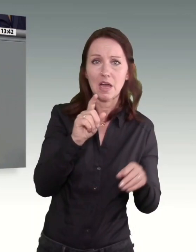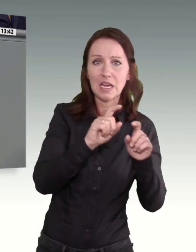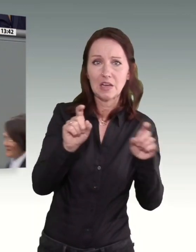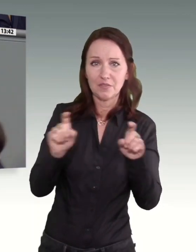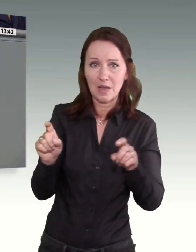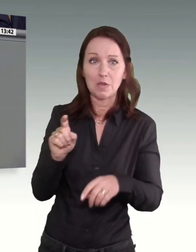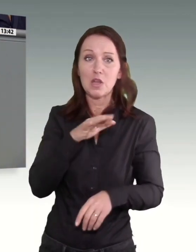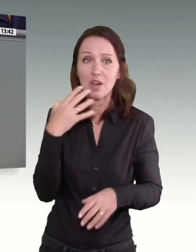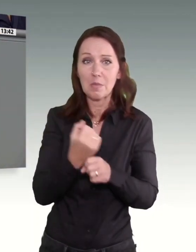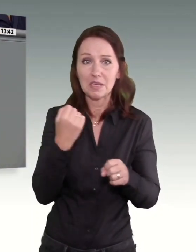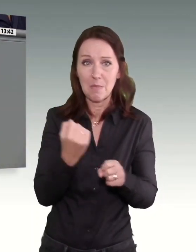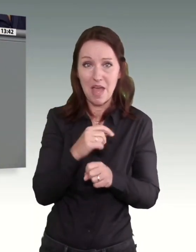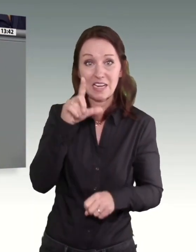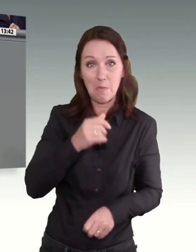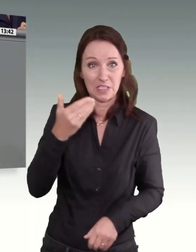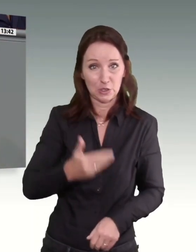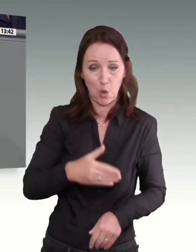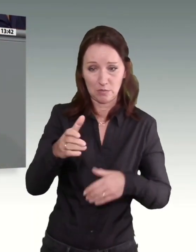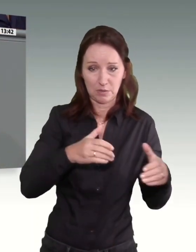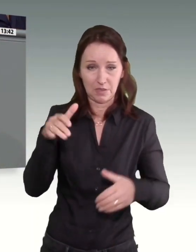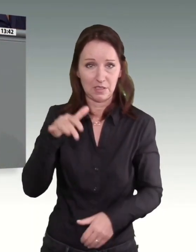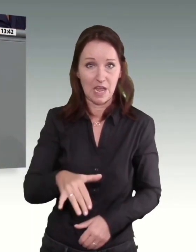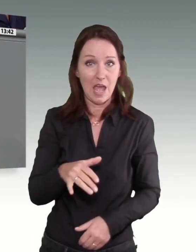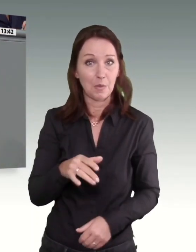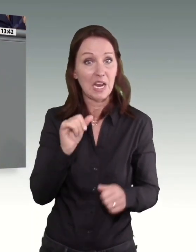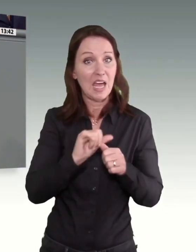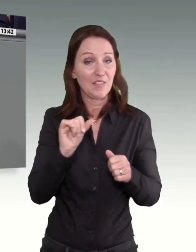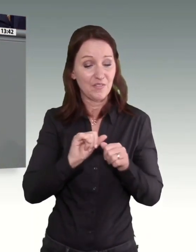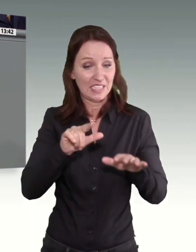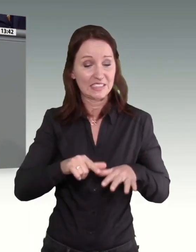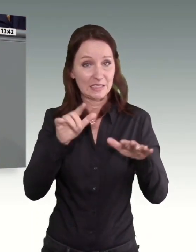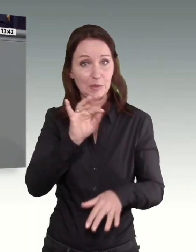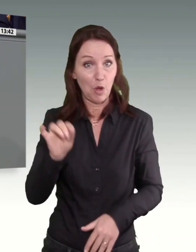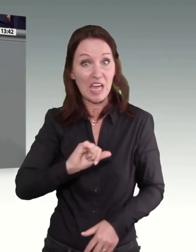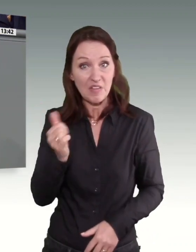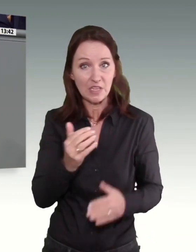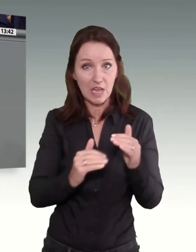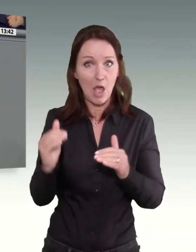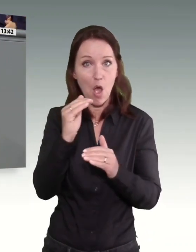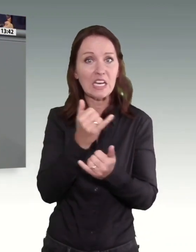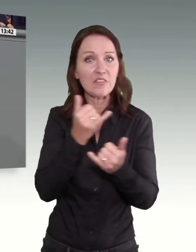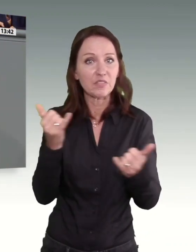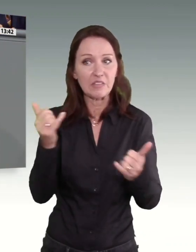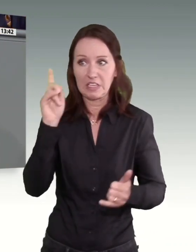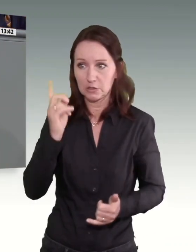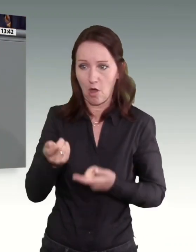einer neuerlichen Erhöhung um fast 17 Prozent zurechtkommen sollen, kümmert Die Linke nicht. Gehören aus Ihrer Sicht wahrscheinlich auch